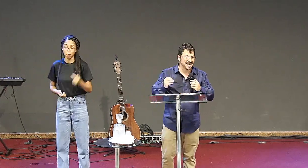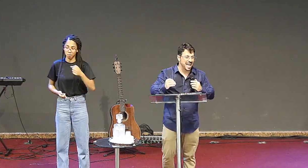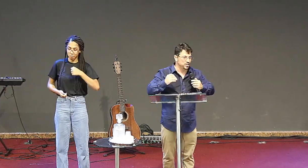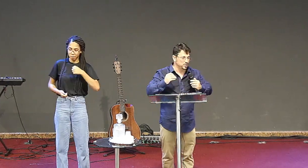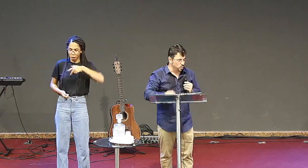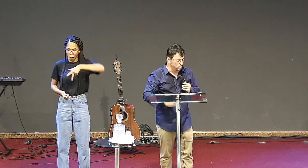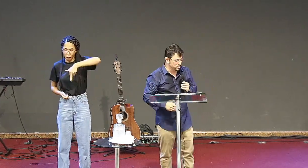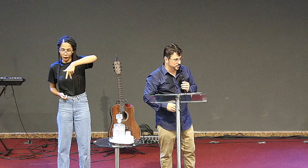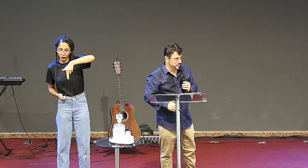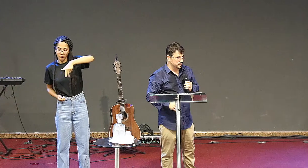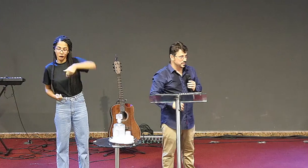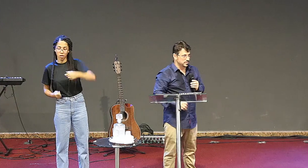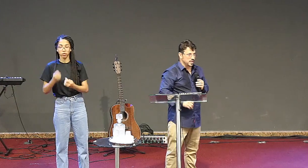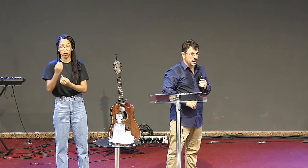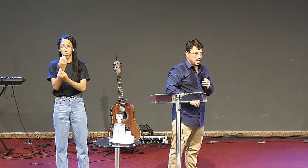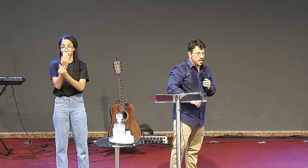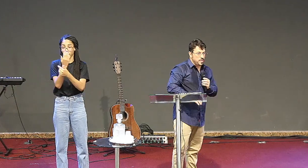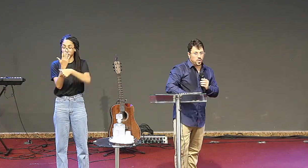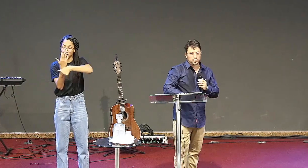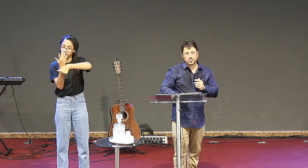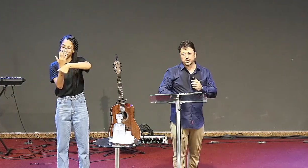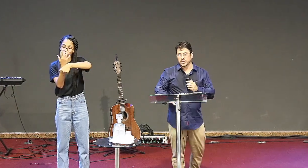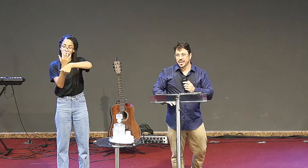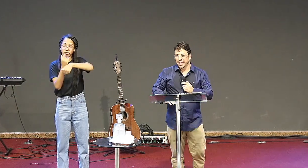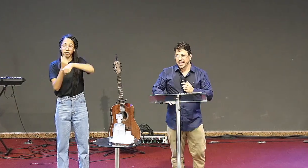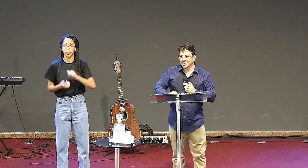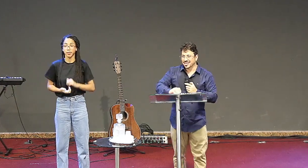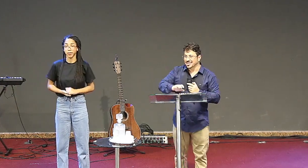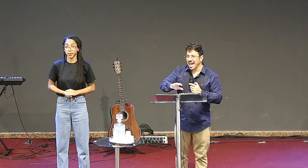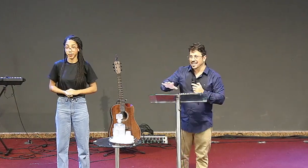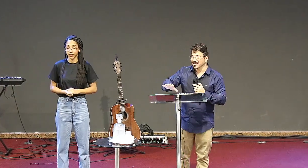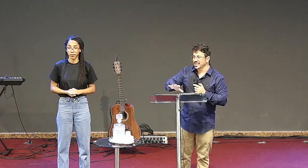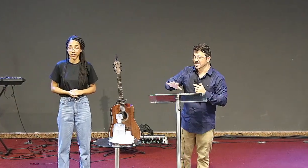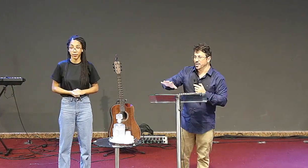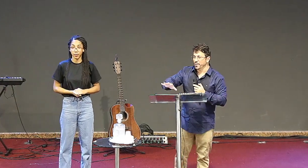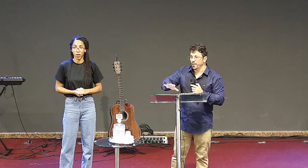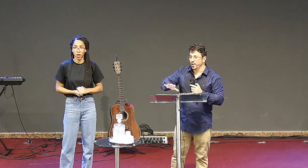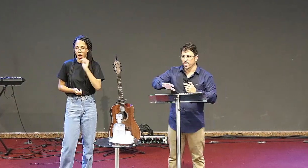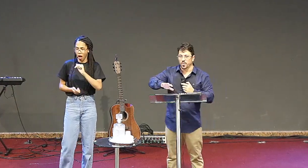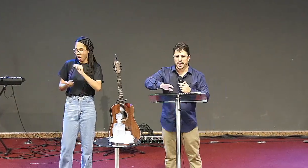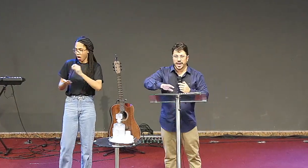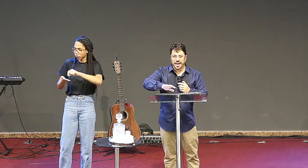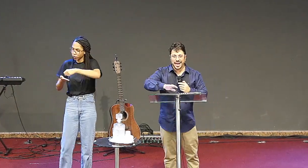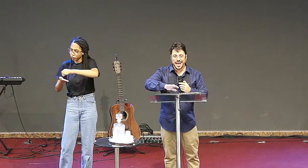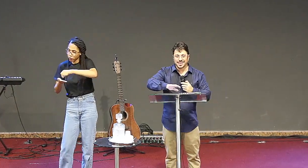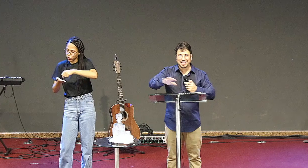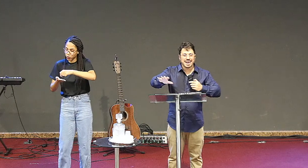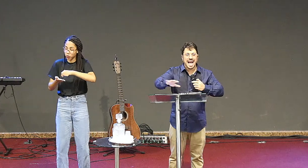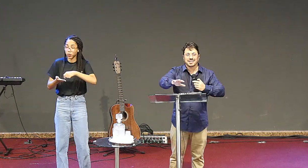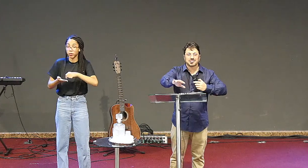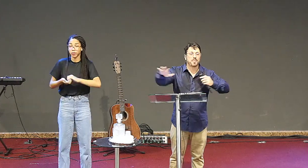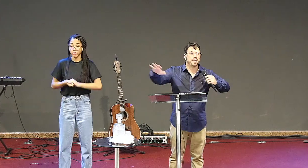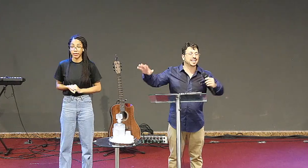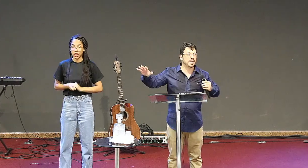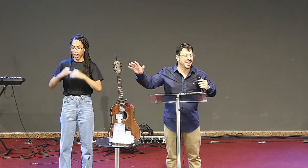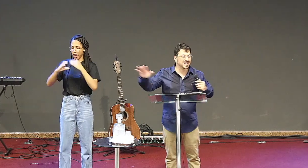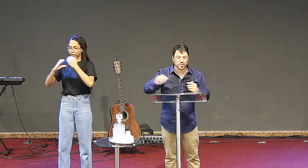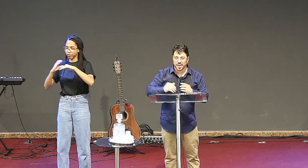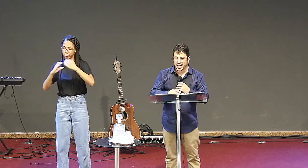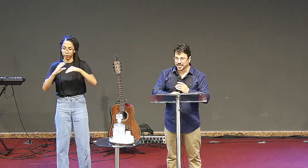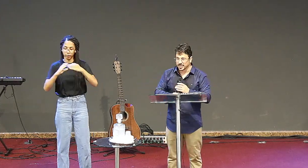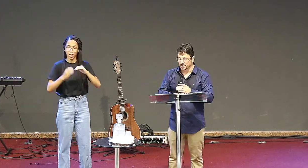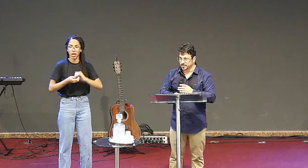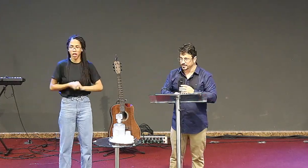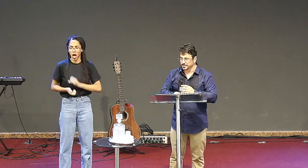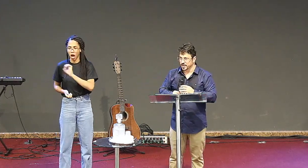castiçais de ouro. Irmãos, essas cartas, elas não foram entregadas separadamente